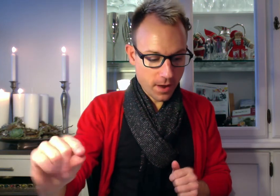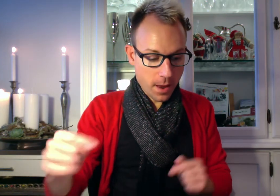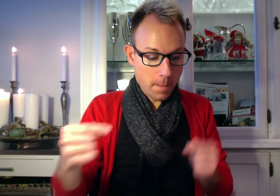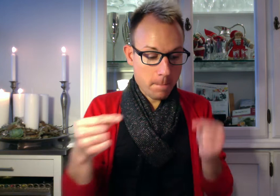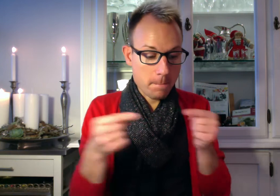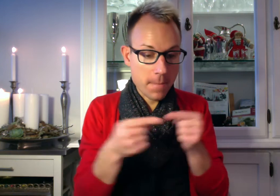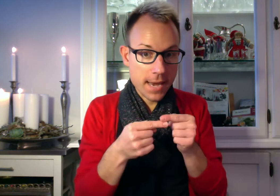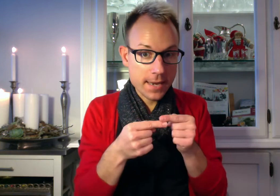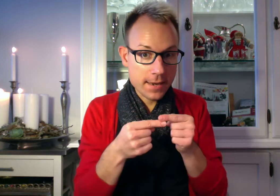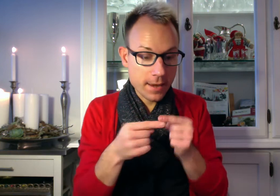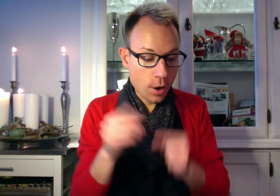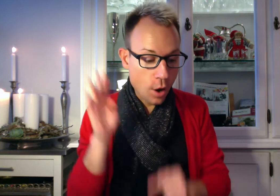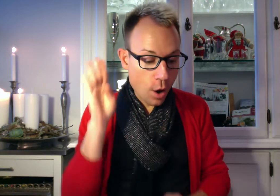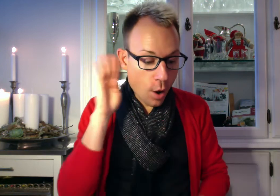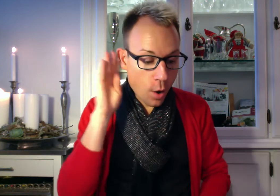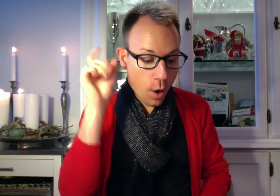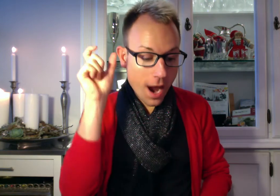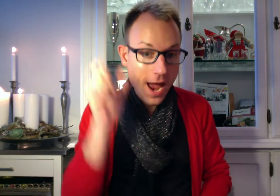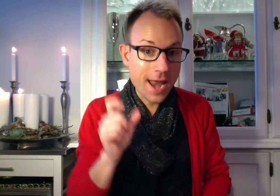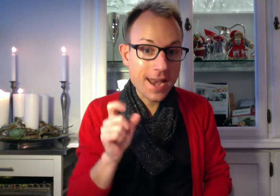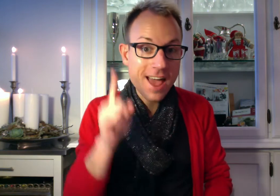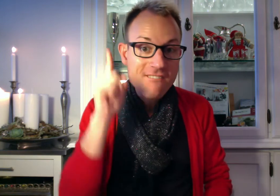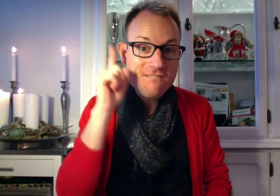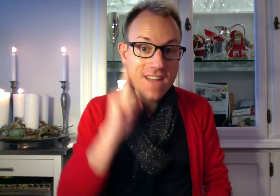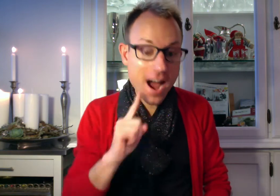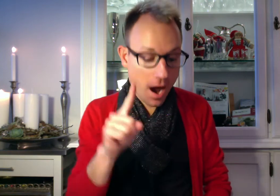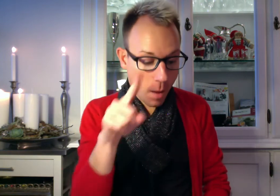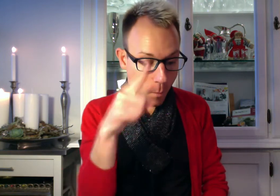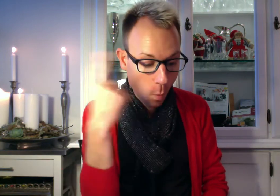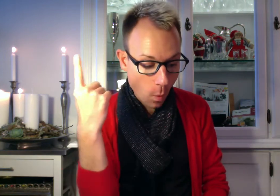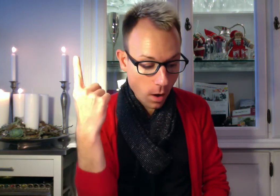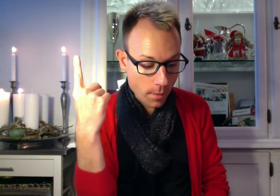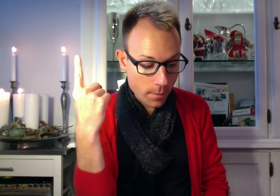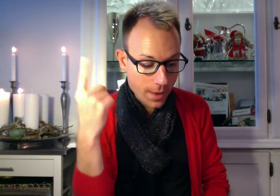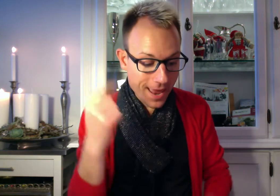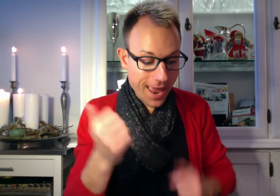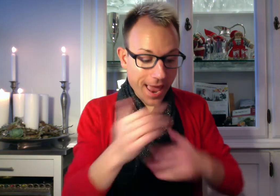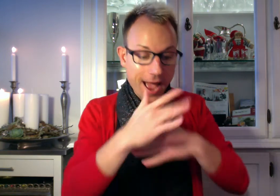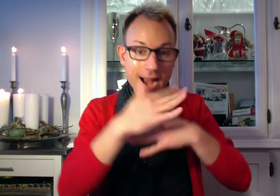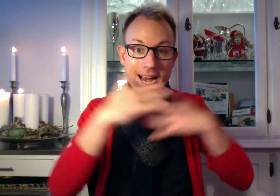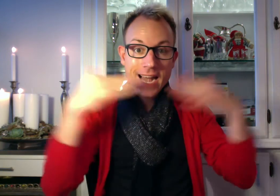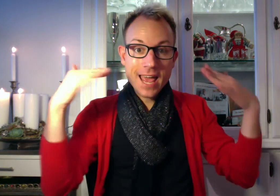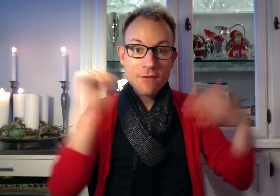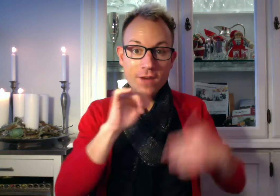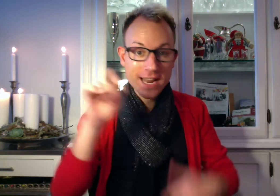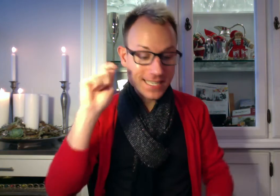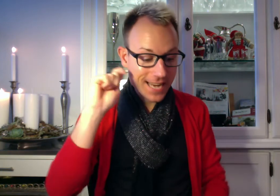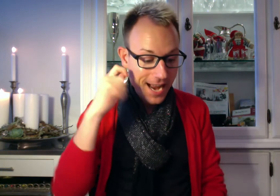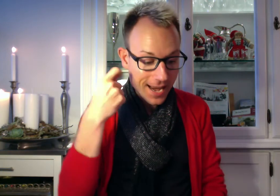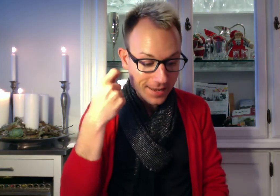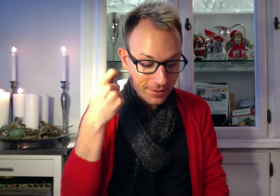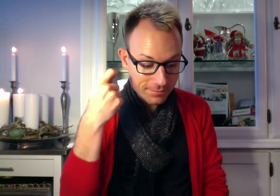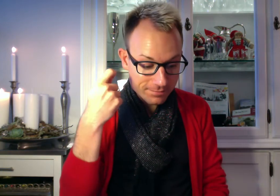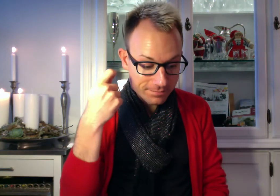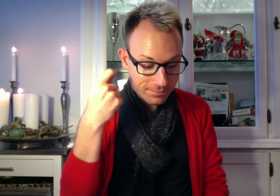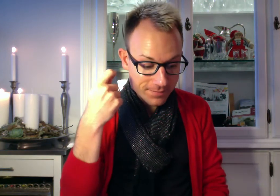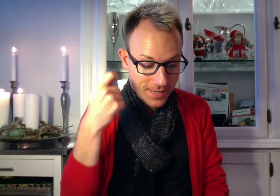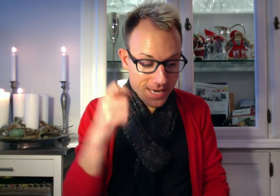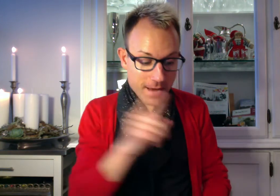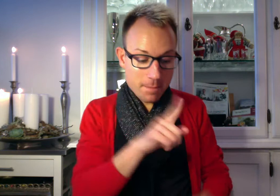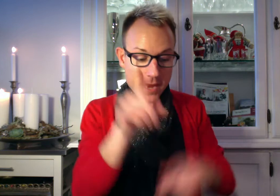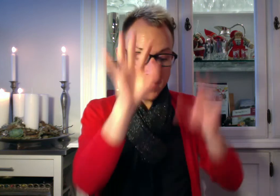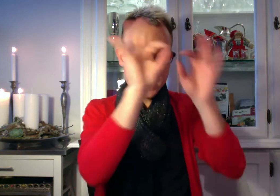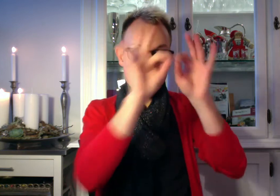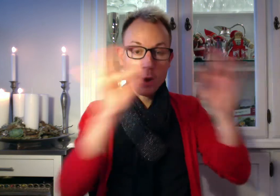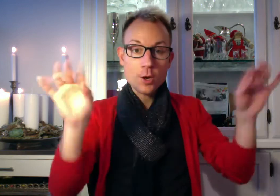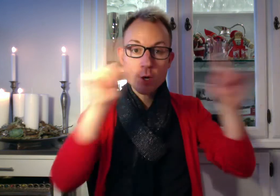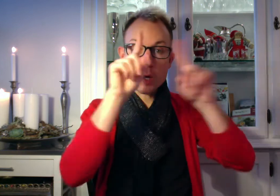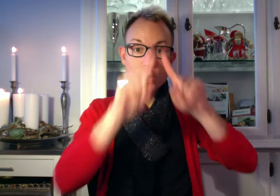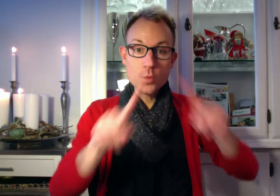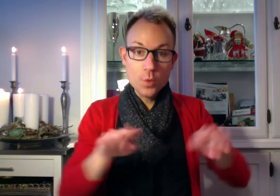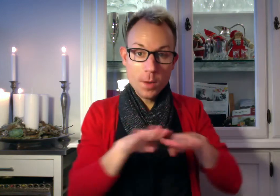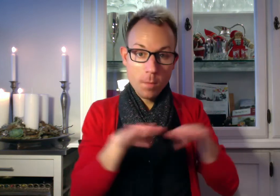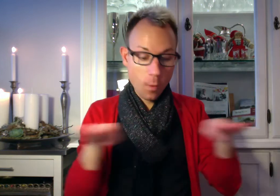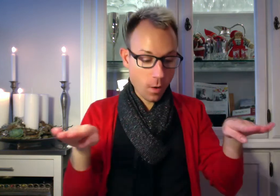Men. Hører han. At far og mor. Er glade for deres drengene. Med de pønte julebord.